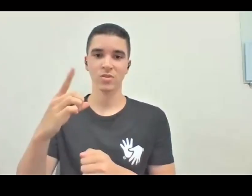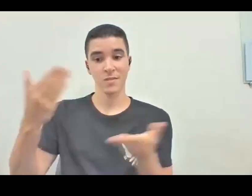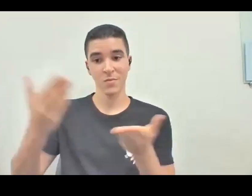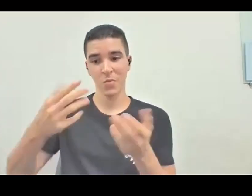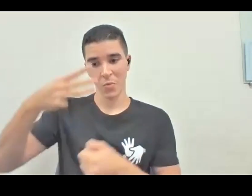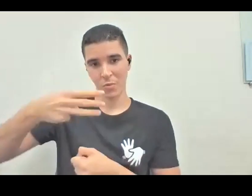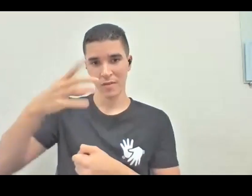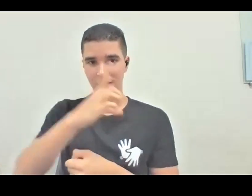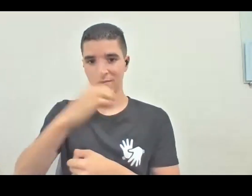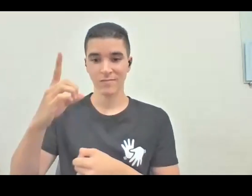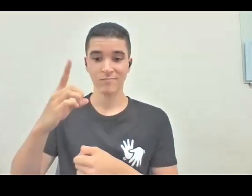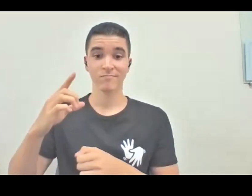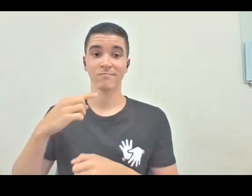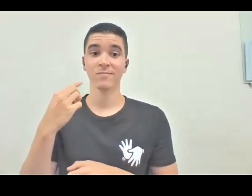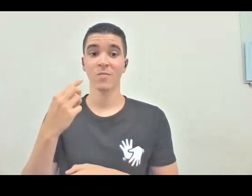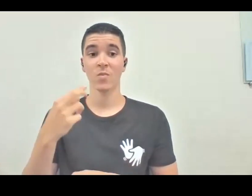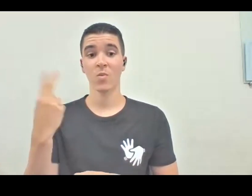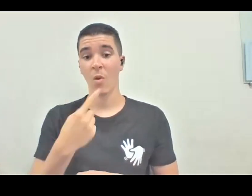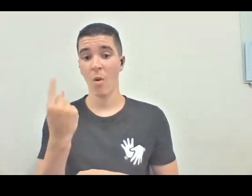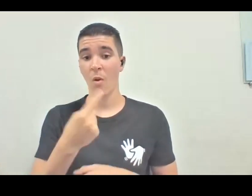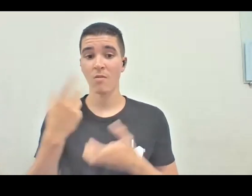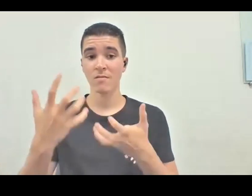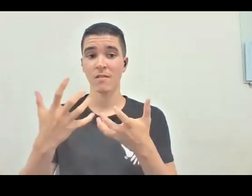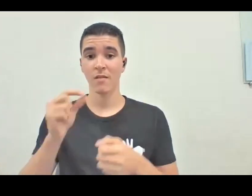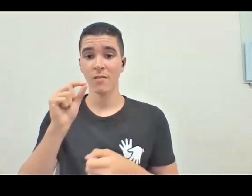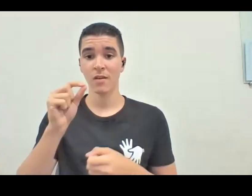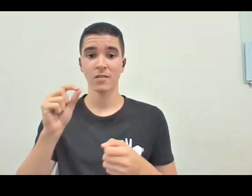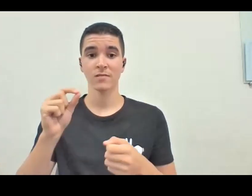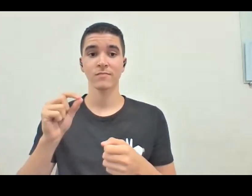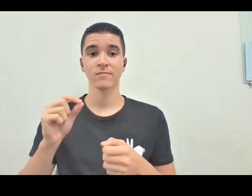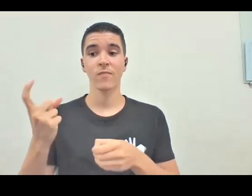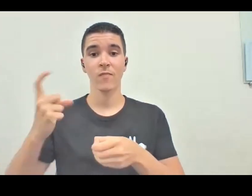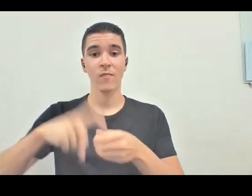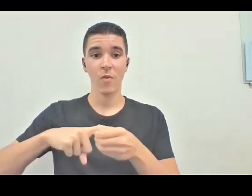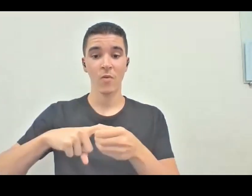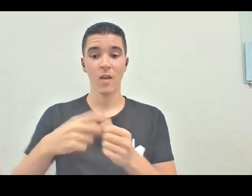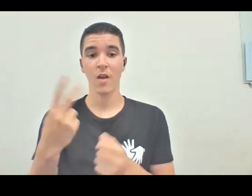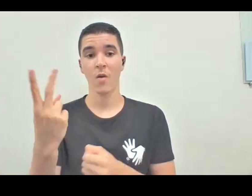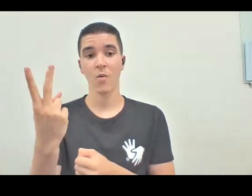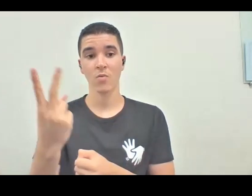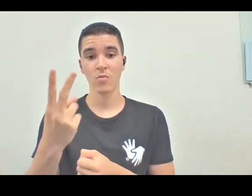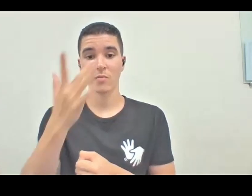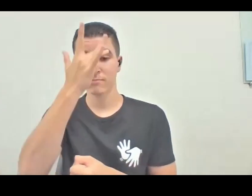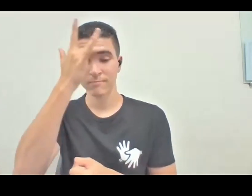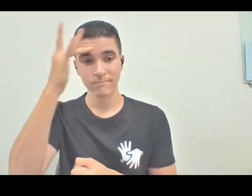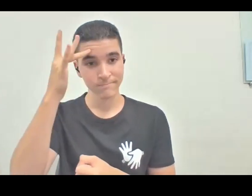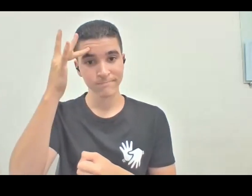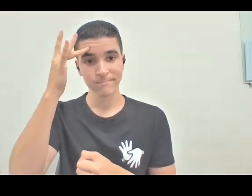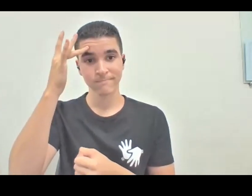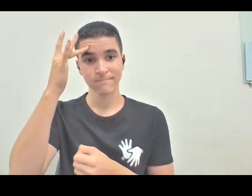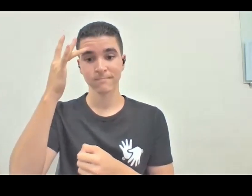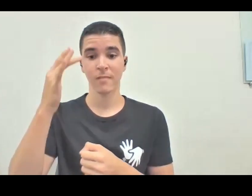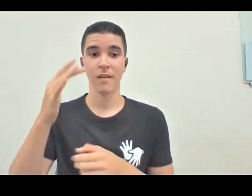A nossa intenção hoje, com essa sessão de fechamento, é voltar com duas das pessoas que, além de serem